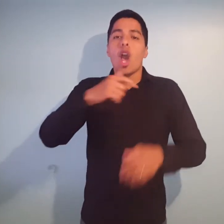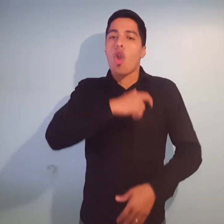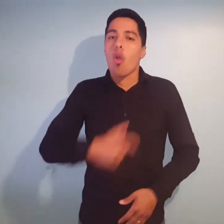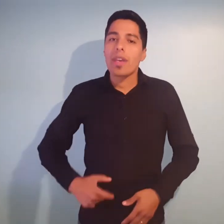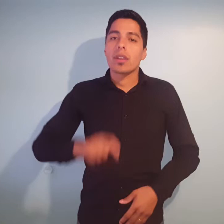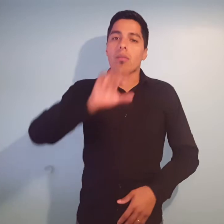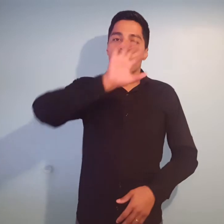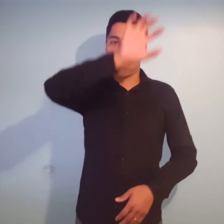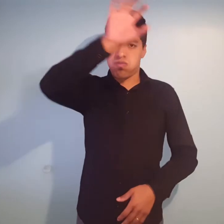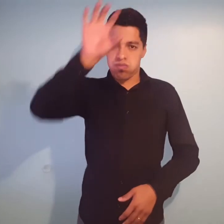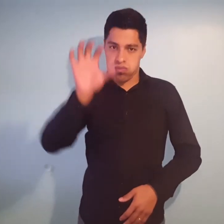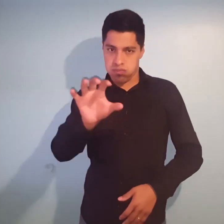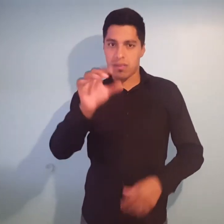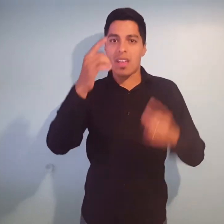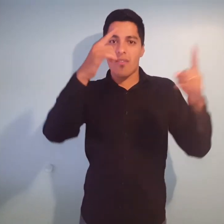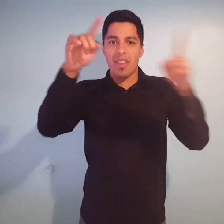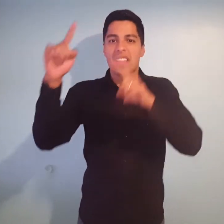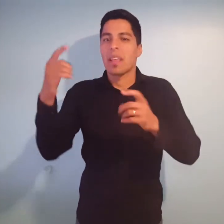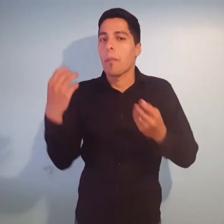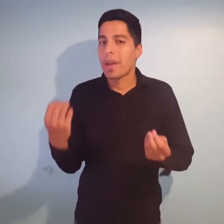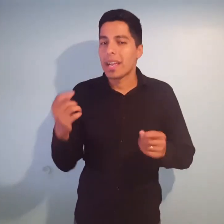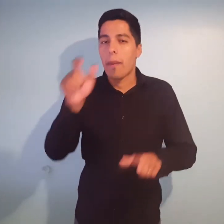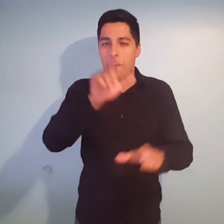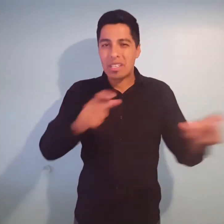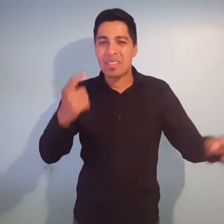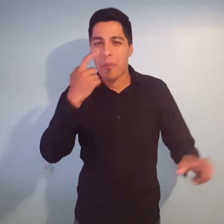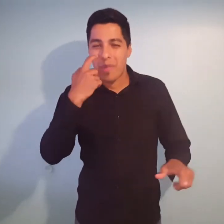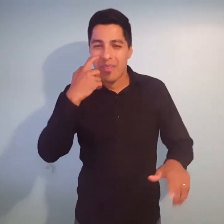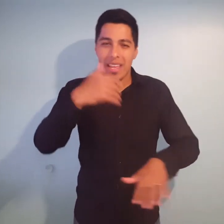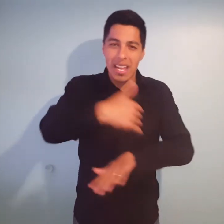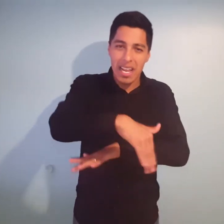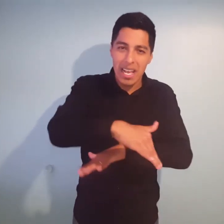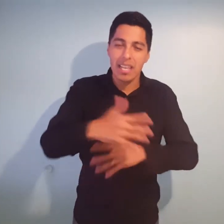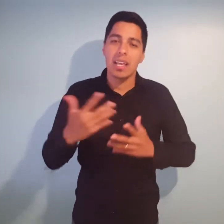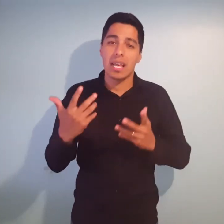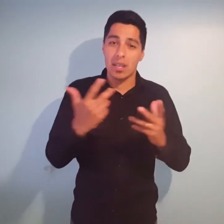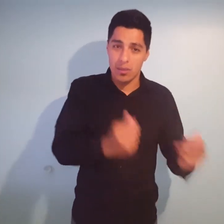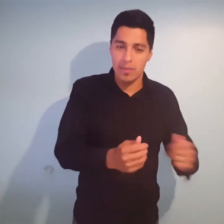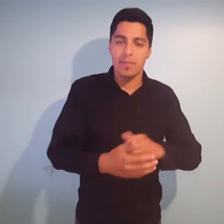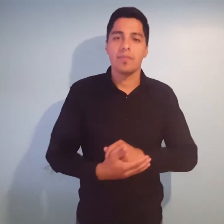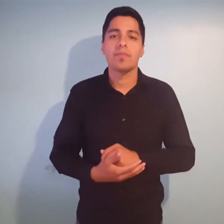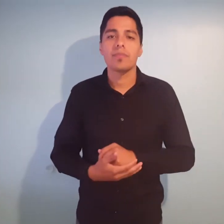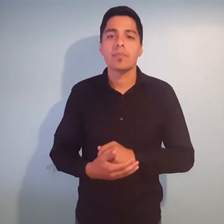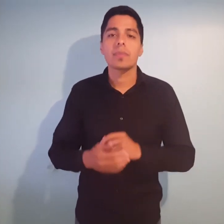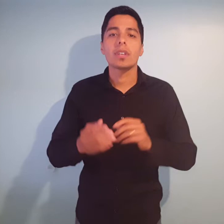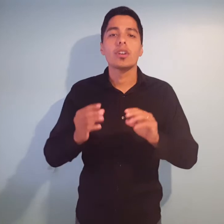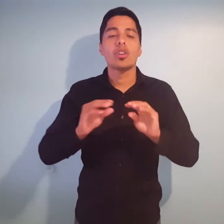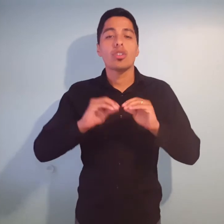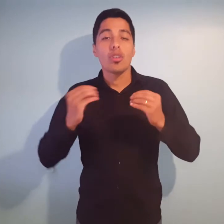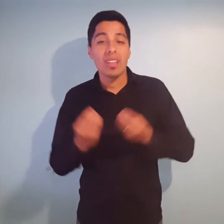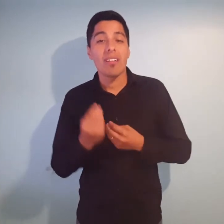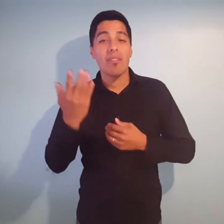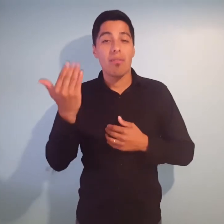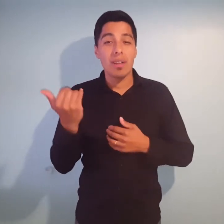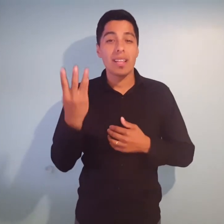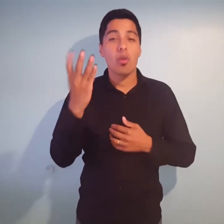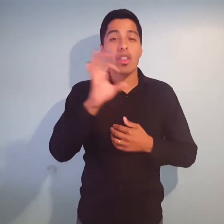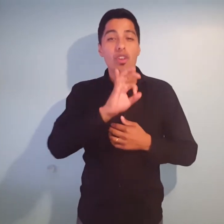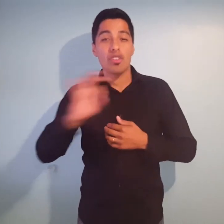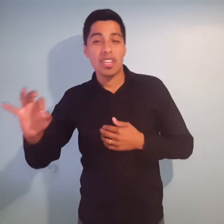y la provincia para asistir a las familias en situación de calle. Las 400.000 tarjetas alimentar que aún no se distribuyen,